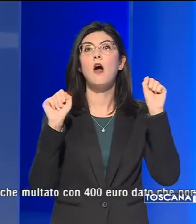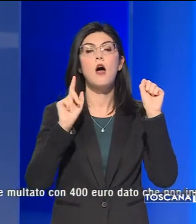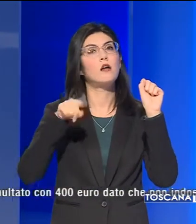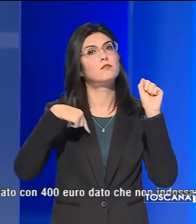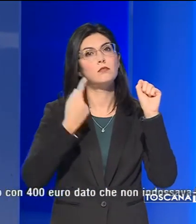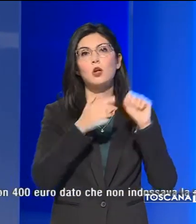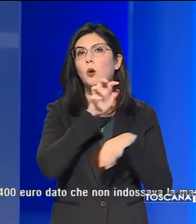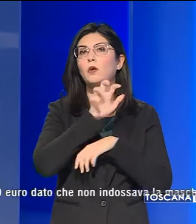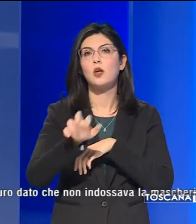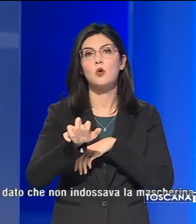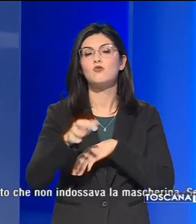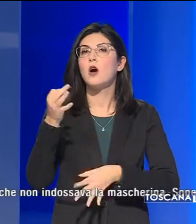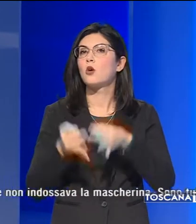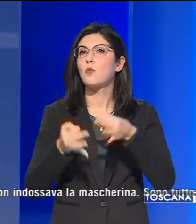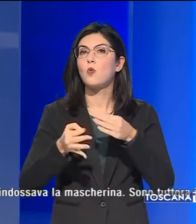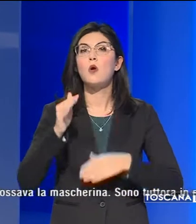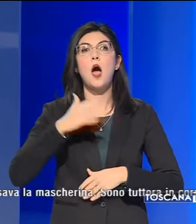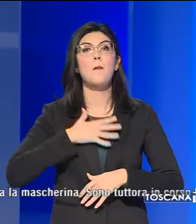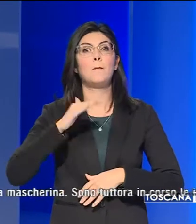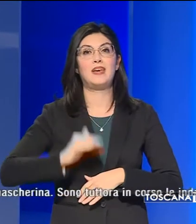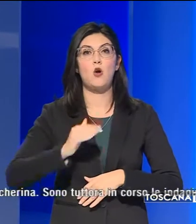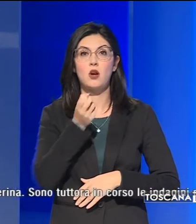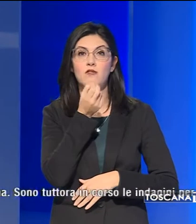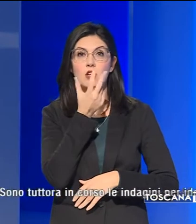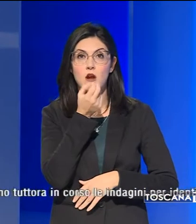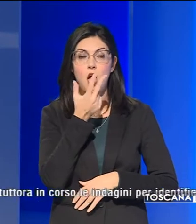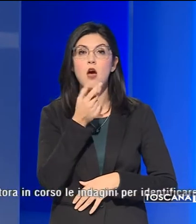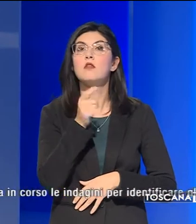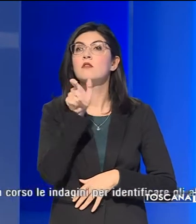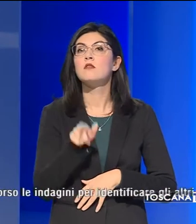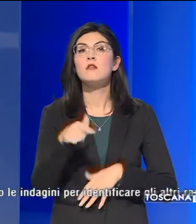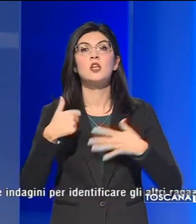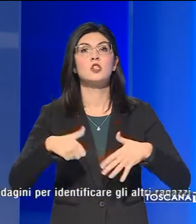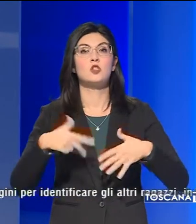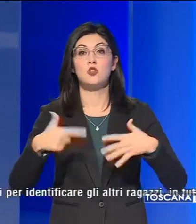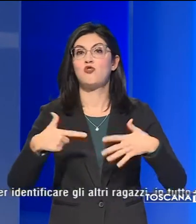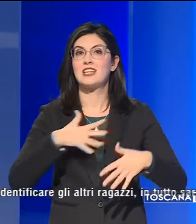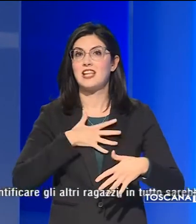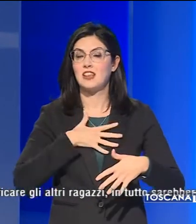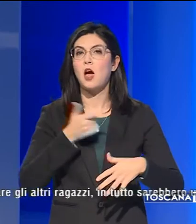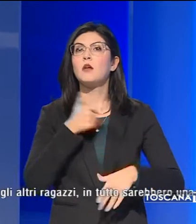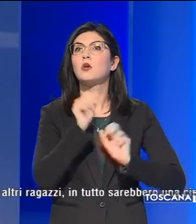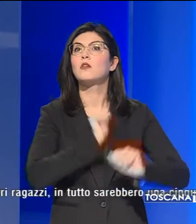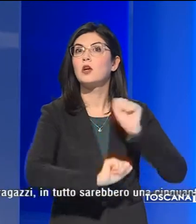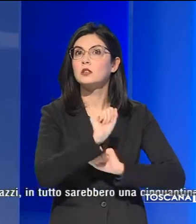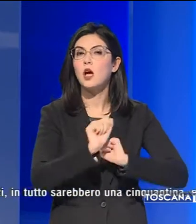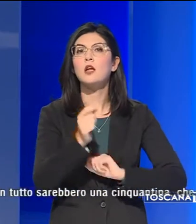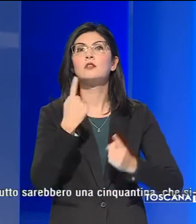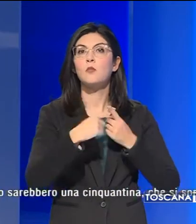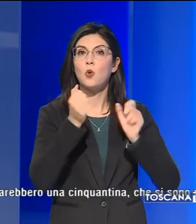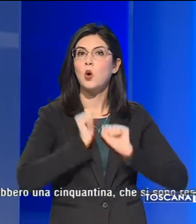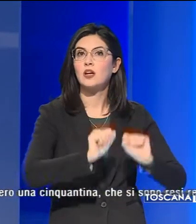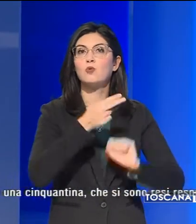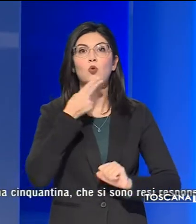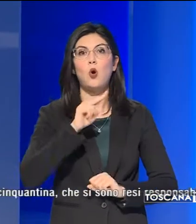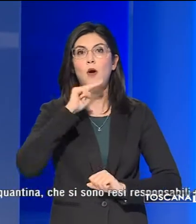denunciato alla Procura dei minori di Firenze un diciassettenne per resistenza e rifiuto di fornire le proprie generalità che